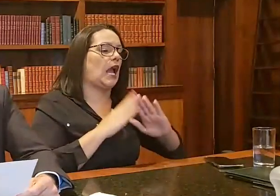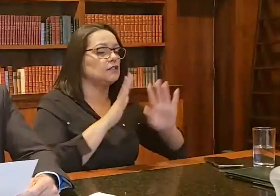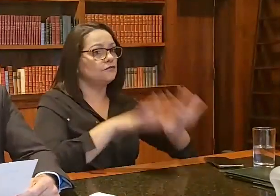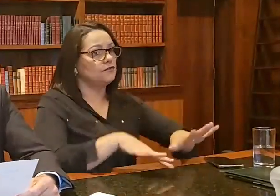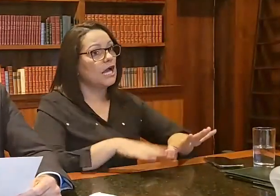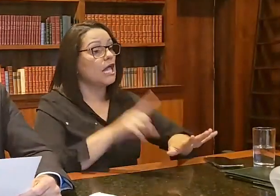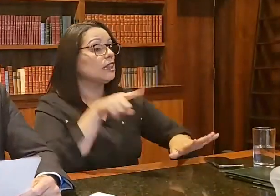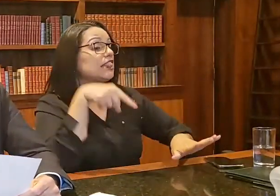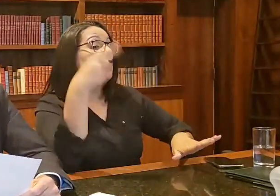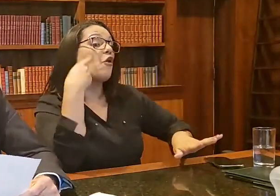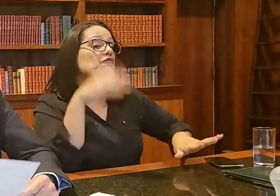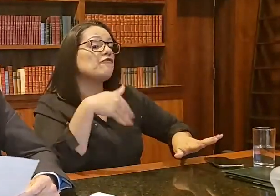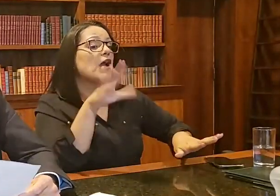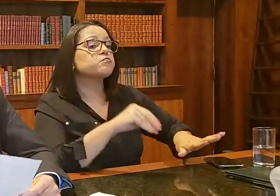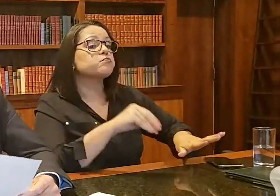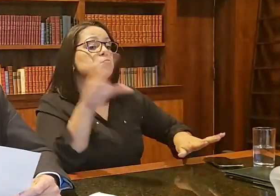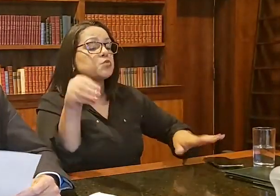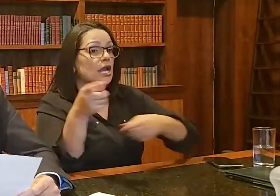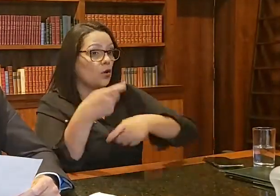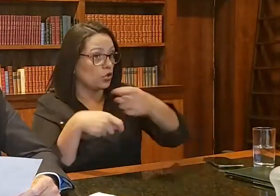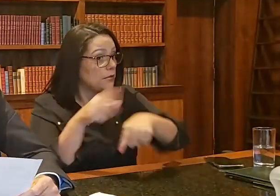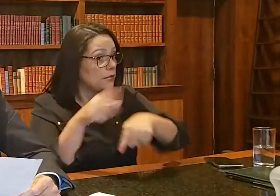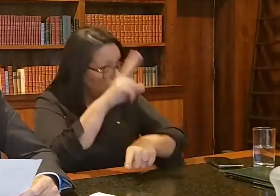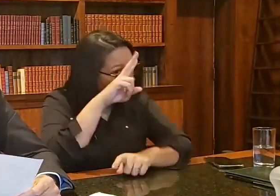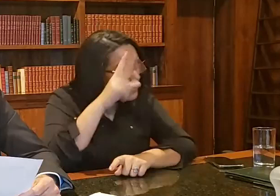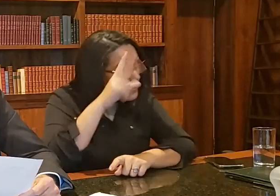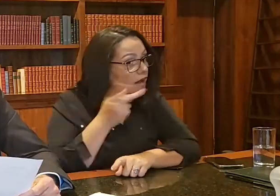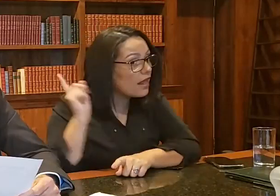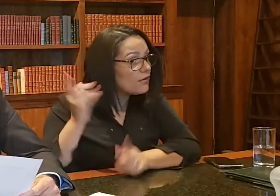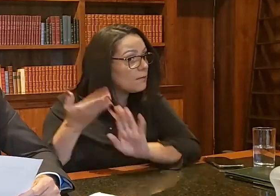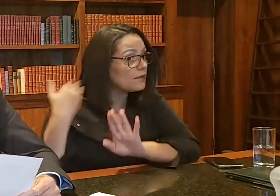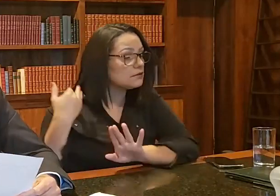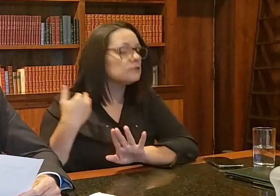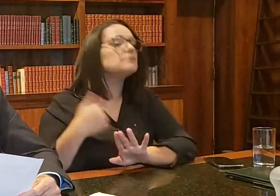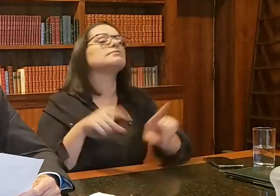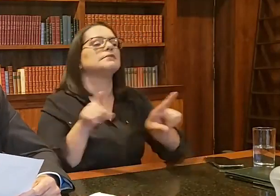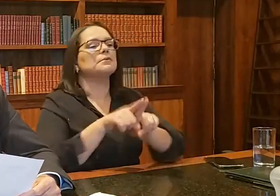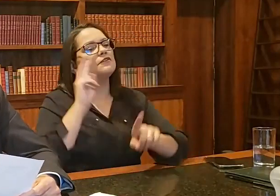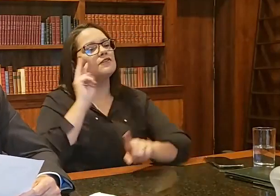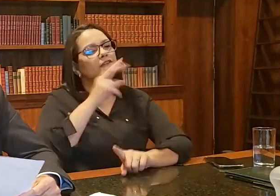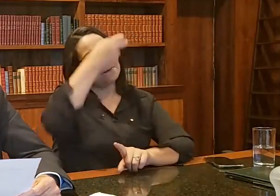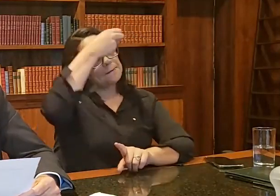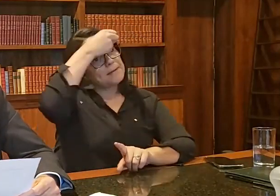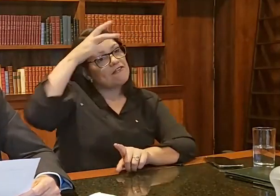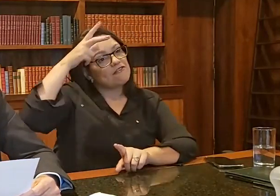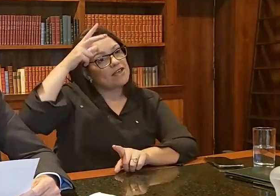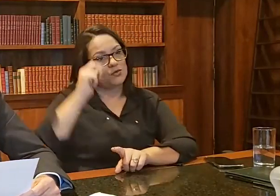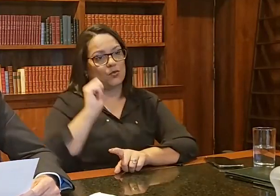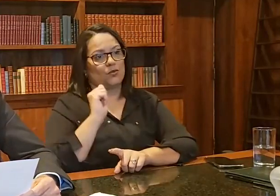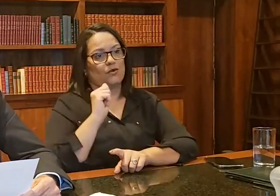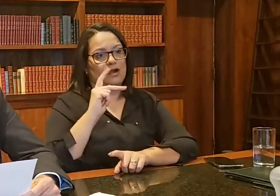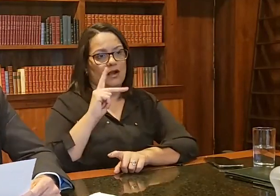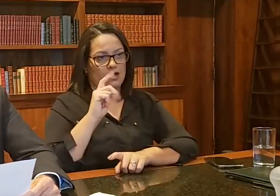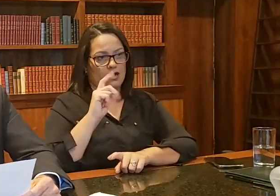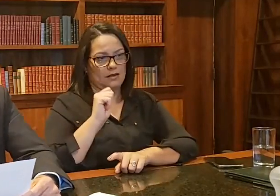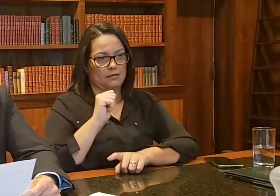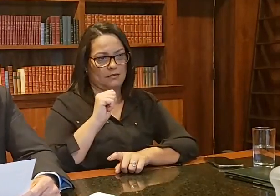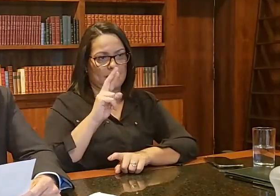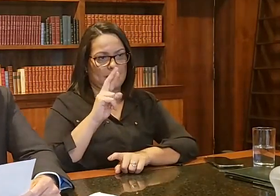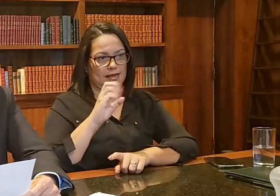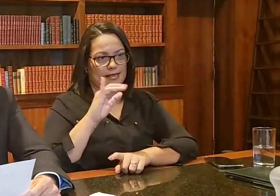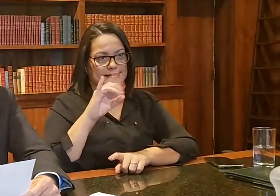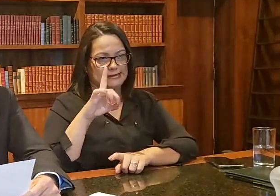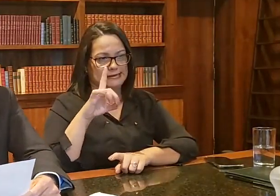depois. Vimos na televisão um apelo do prefeito de Aparecida, que a cidade, em grande parte, a sua